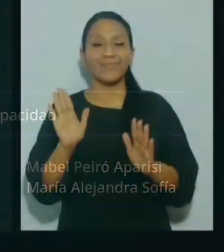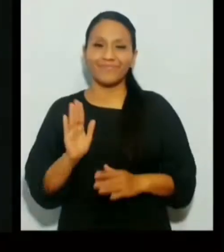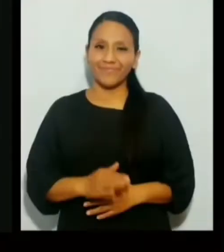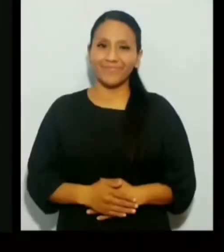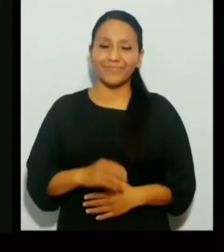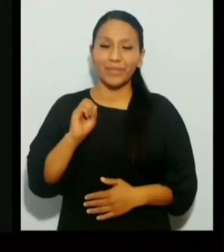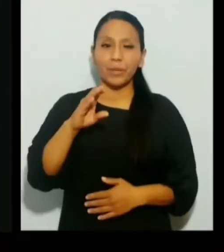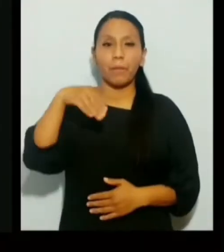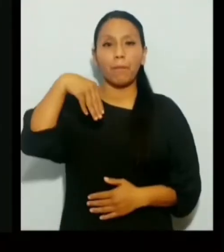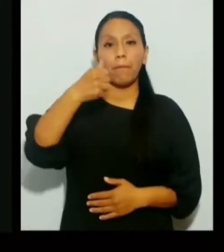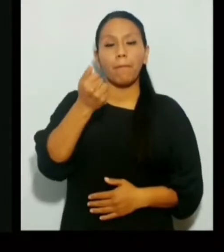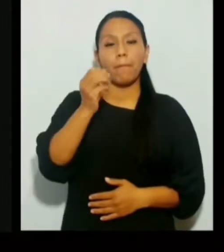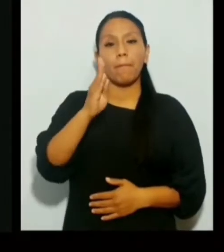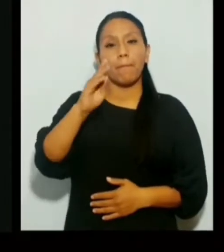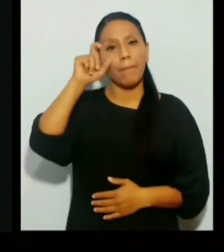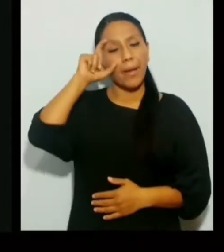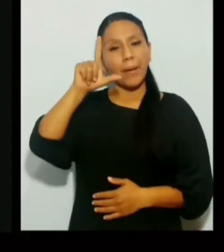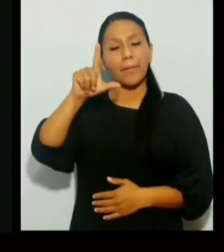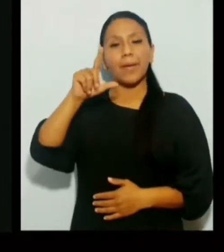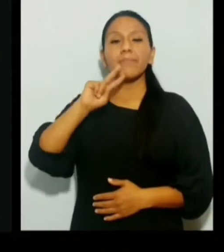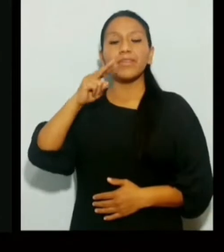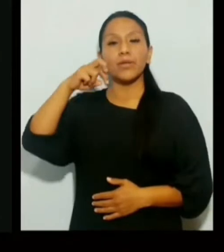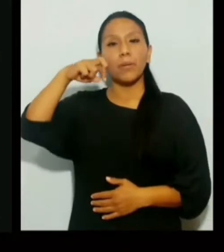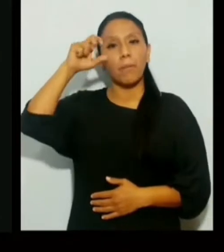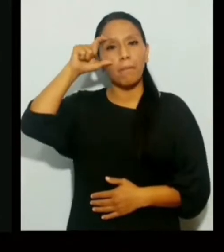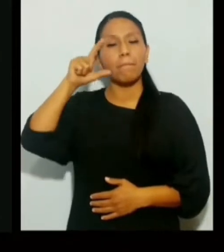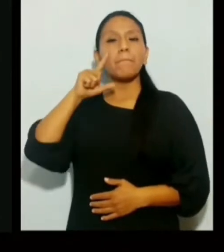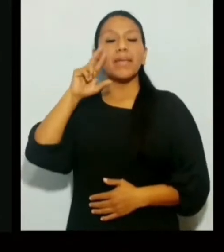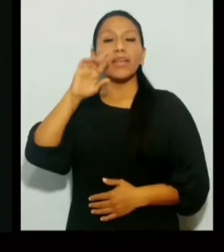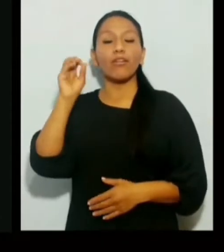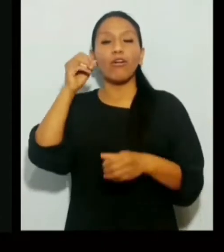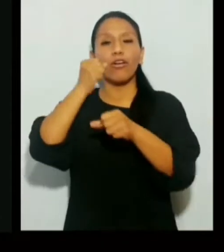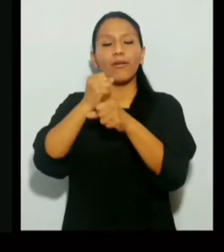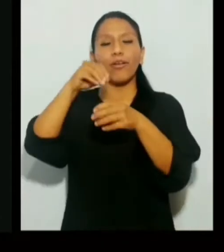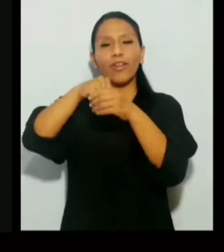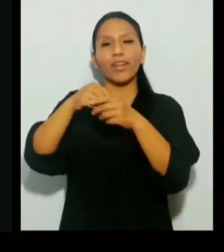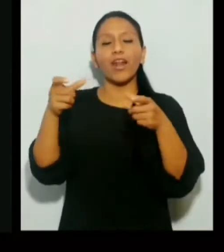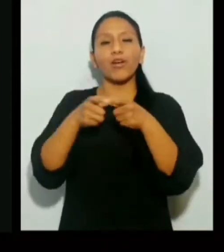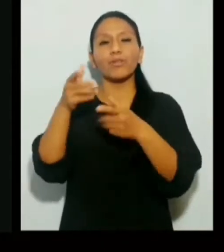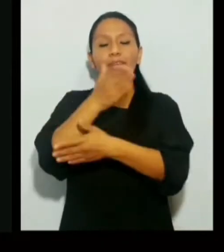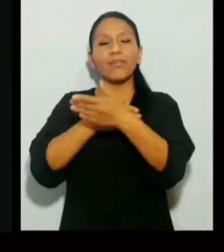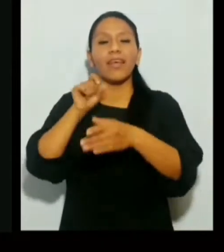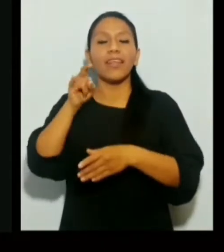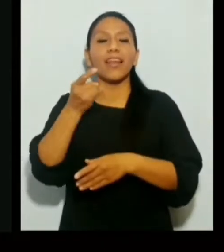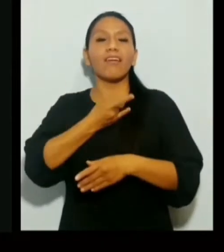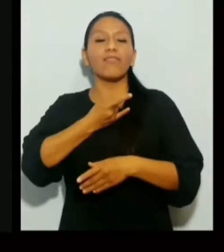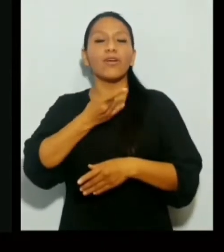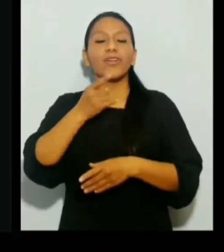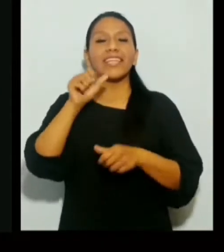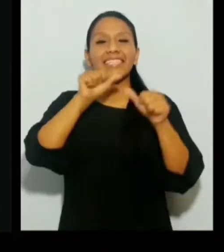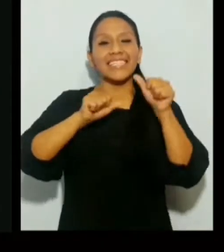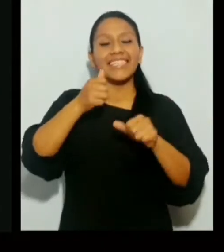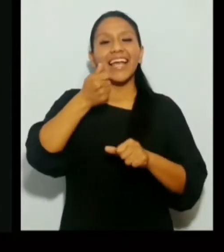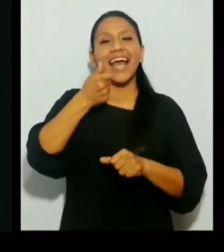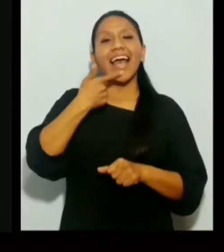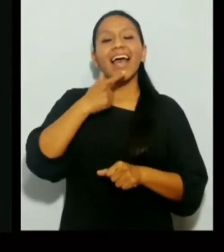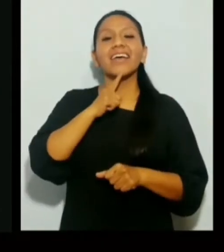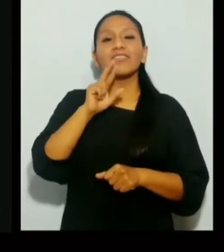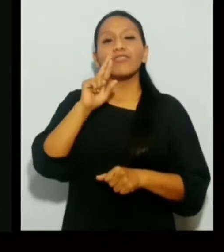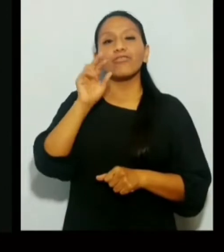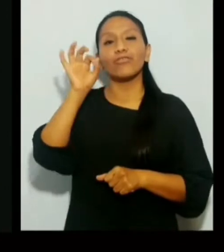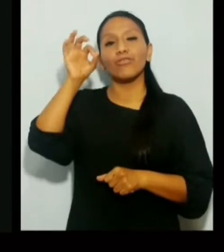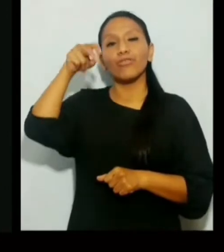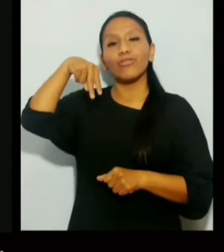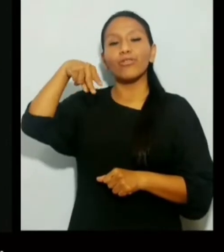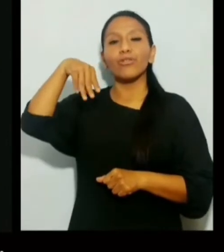Hola, mi nombre es Mabel Peiró, soy miembro de la Comisión sobre Discapacidad de la Facultad de Ciencias Astronómicas y